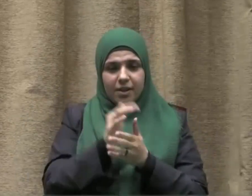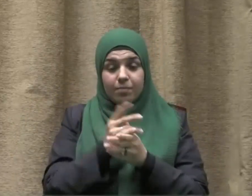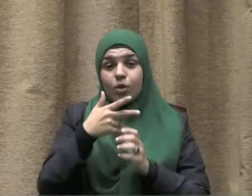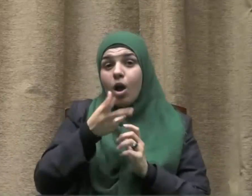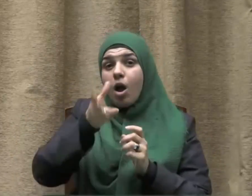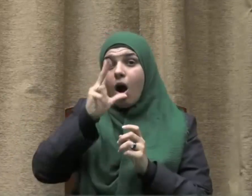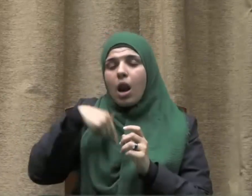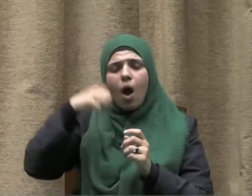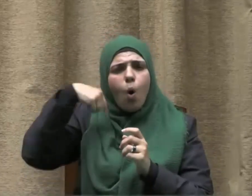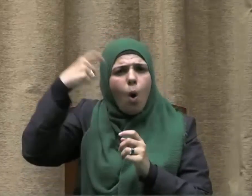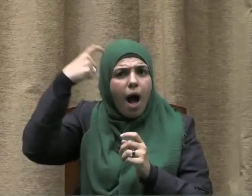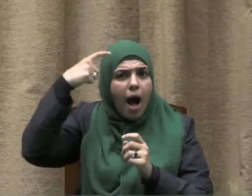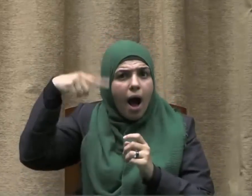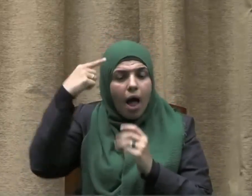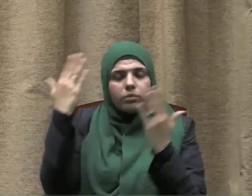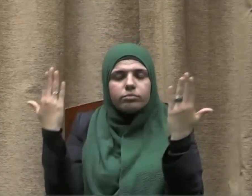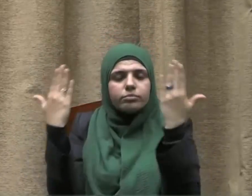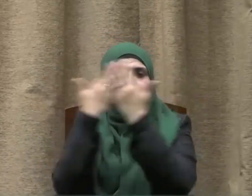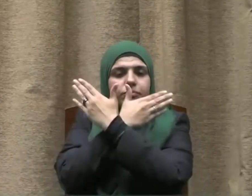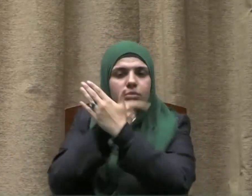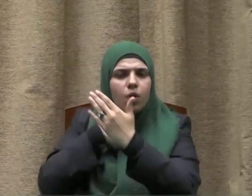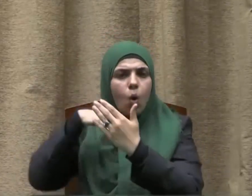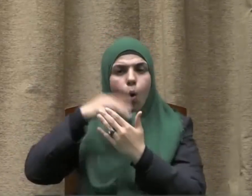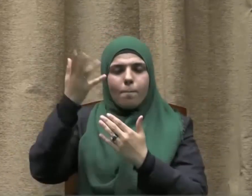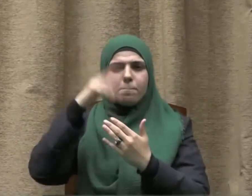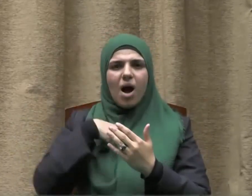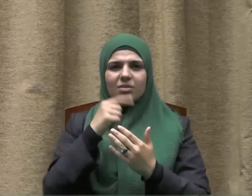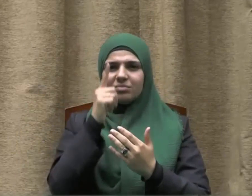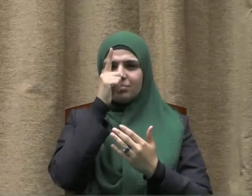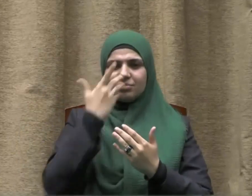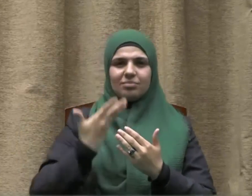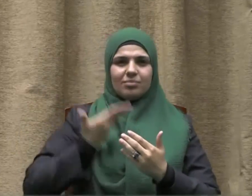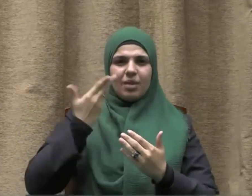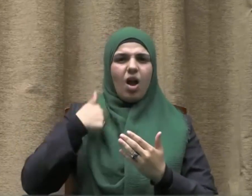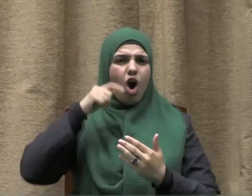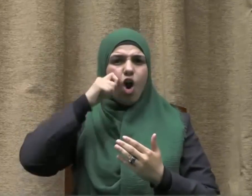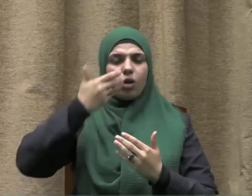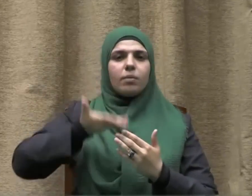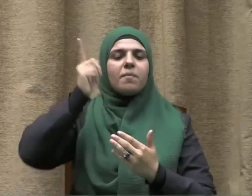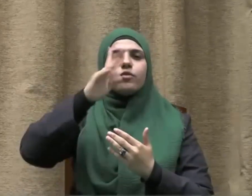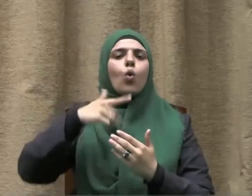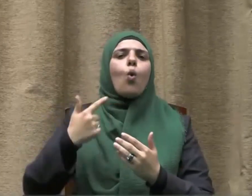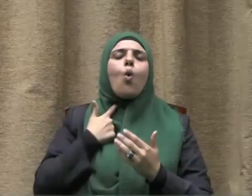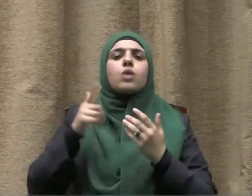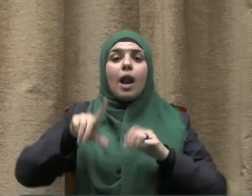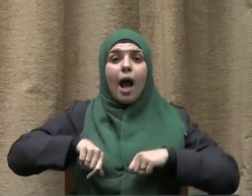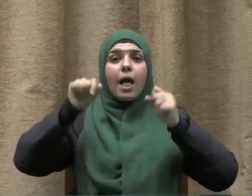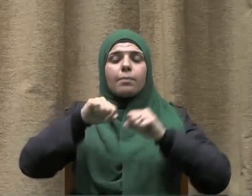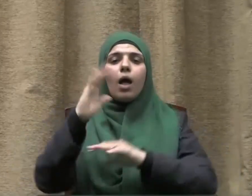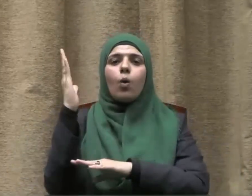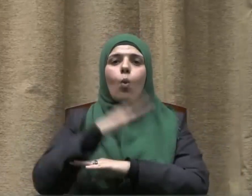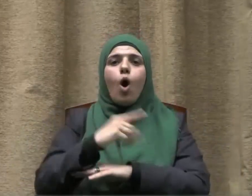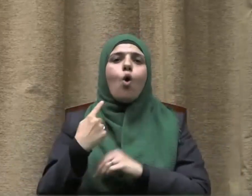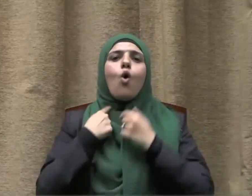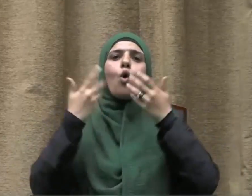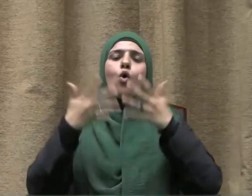تغيب العقل وتذهب الهيبة والمروءة وتعصف بالحياء وهذا